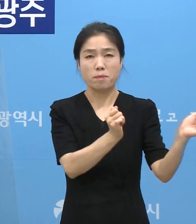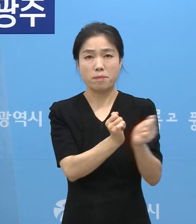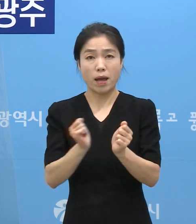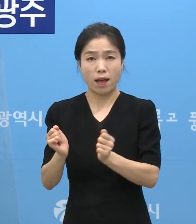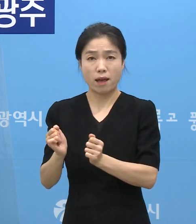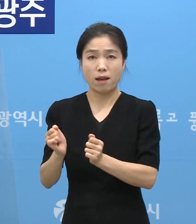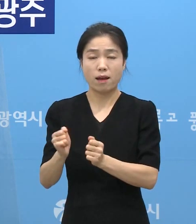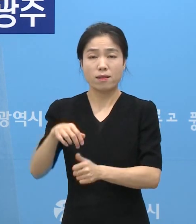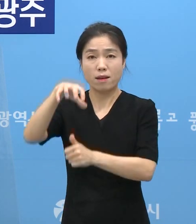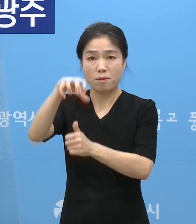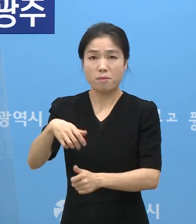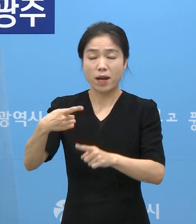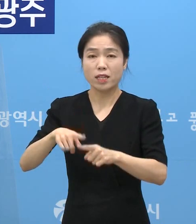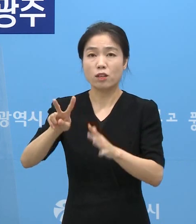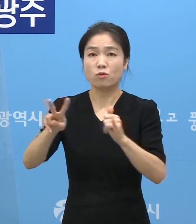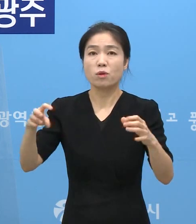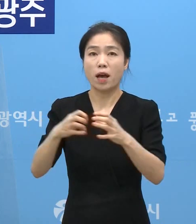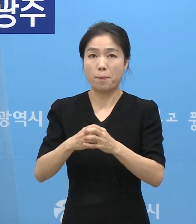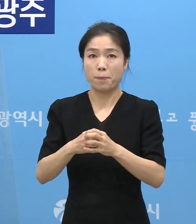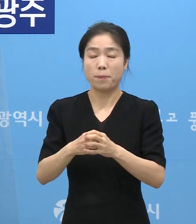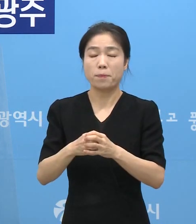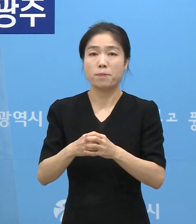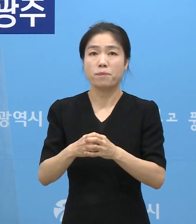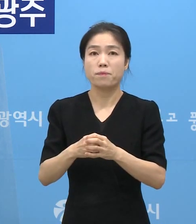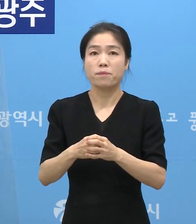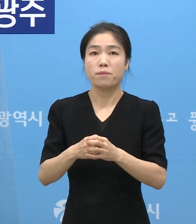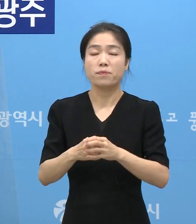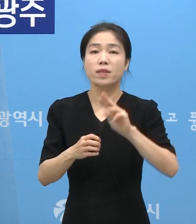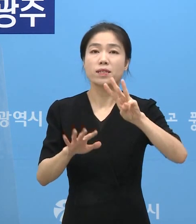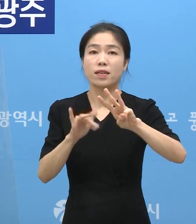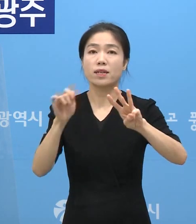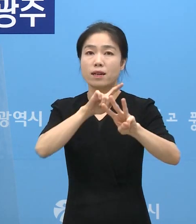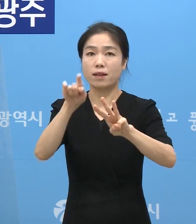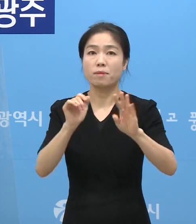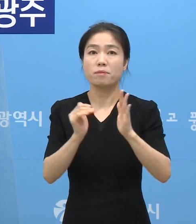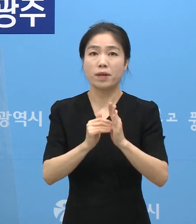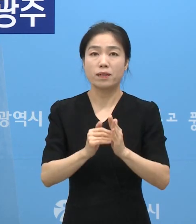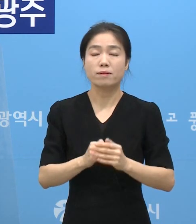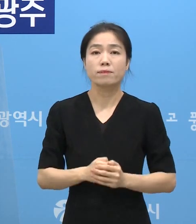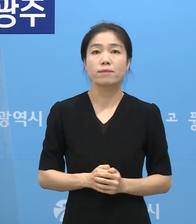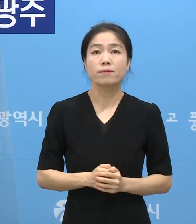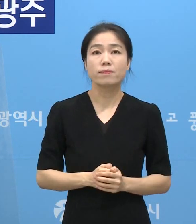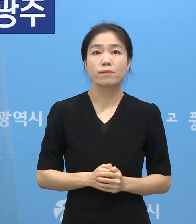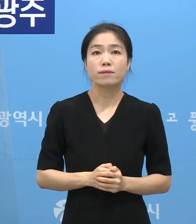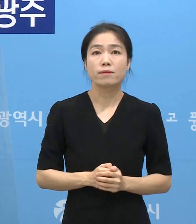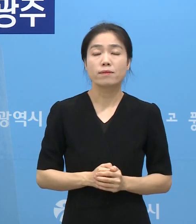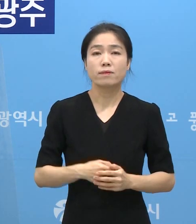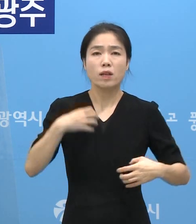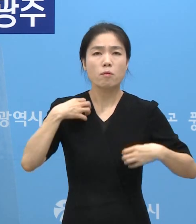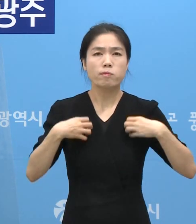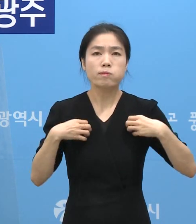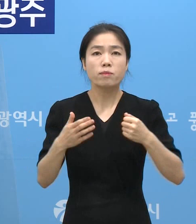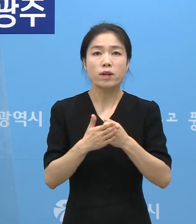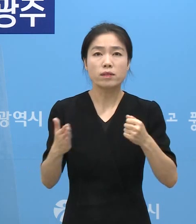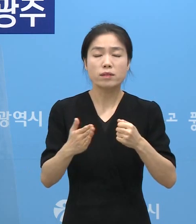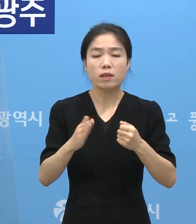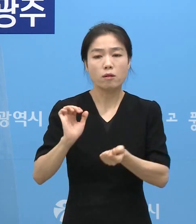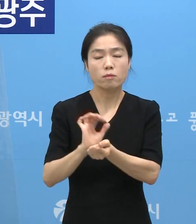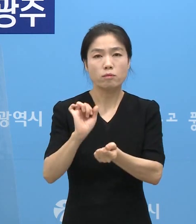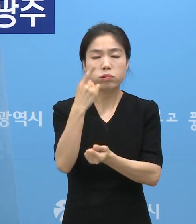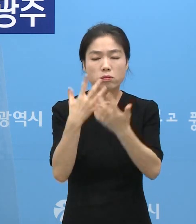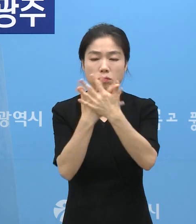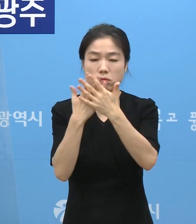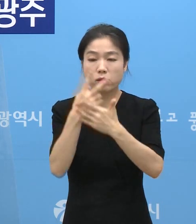격리 중 2명을 포함하여 총 3명이 확진되었습니다. 유증상으로 감염 경로를